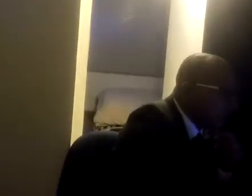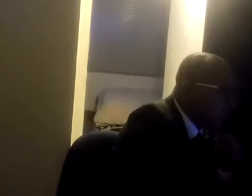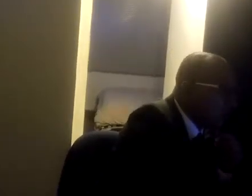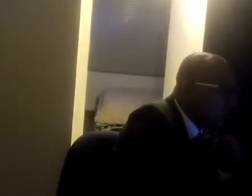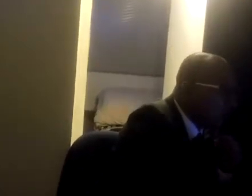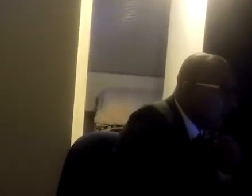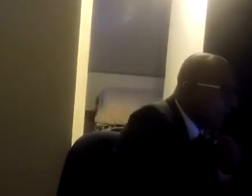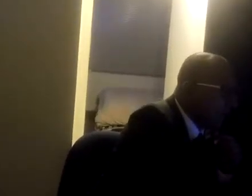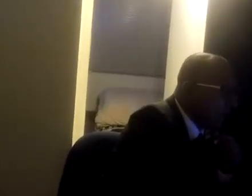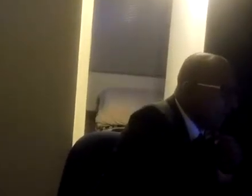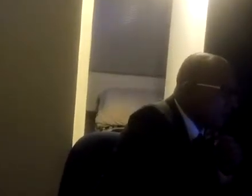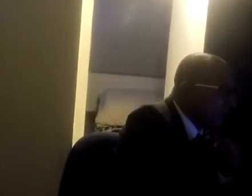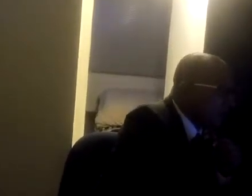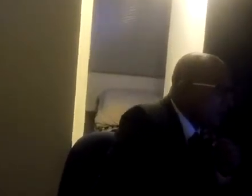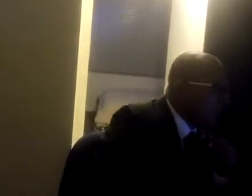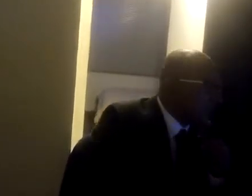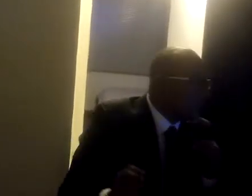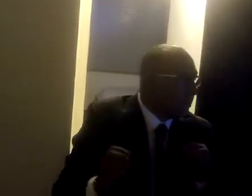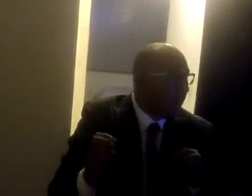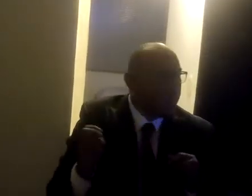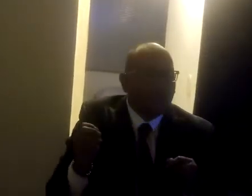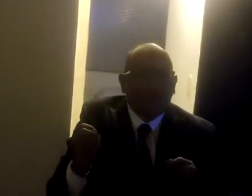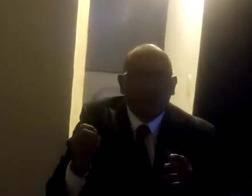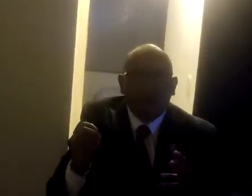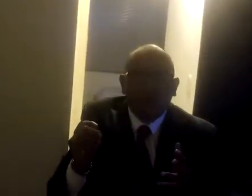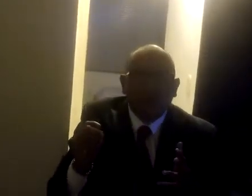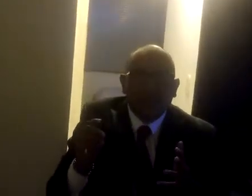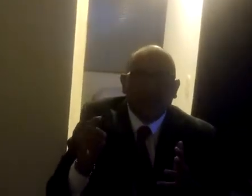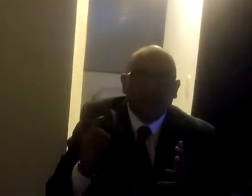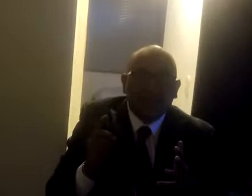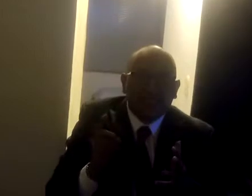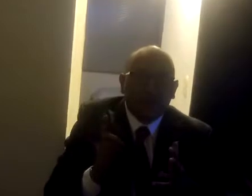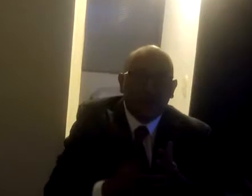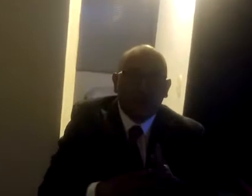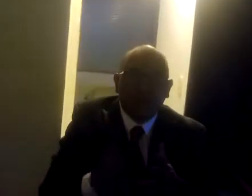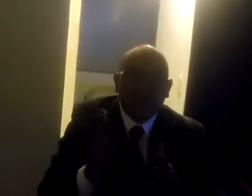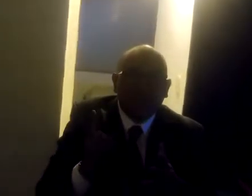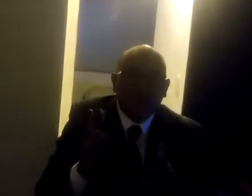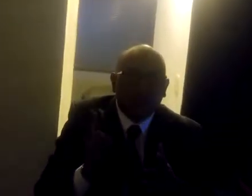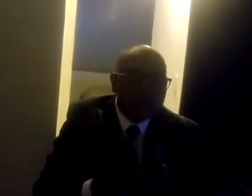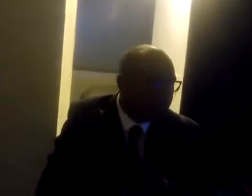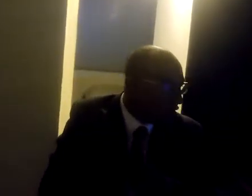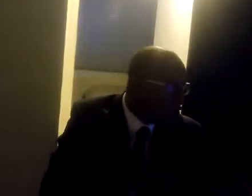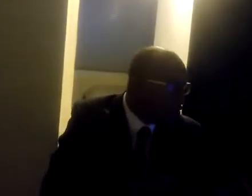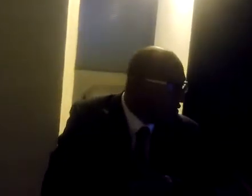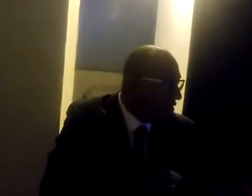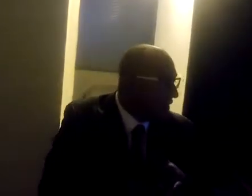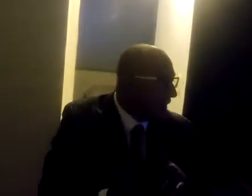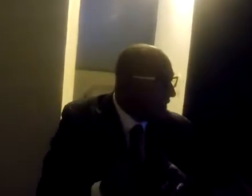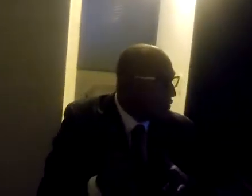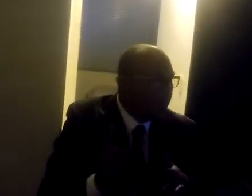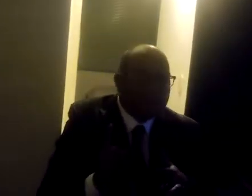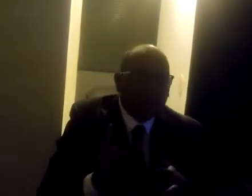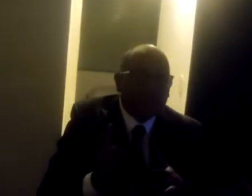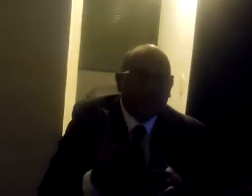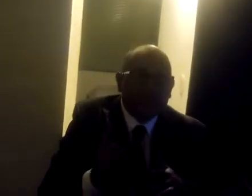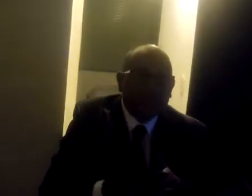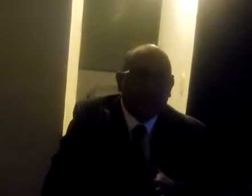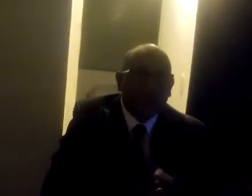Unión Europea. El Tratado final fue firmado el 7 de febrero de 1992, el cual quedó establecido